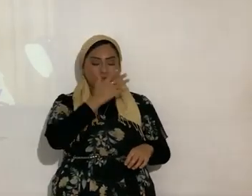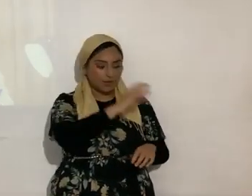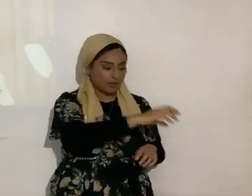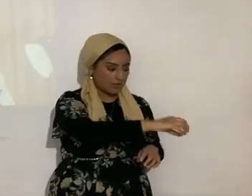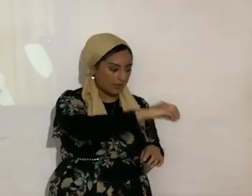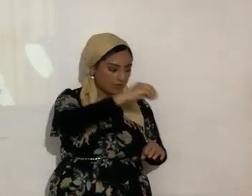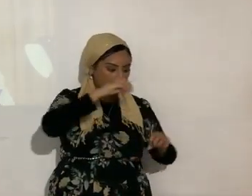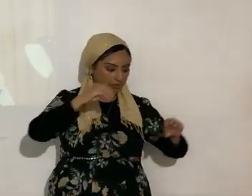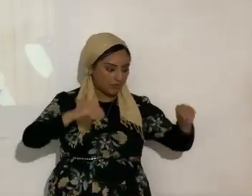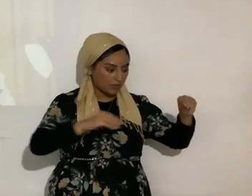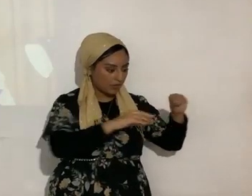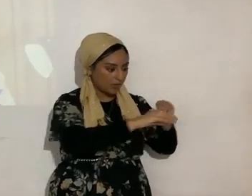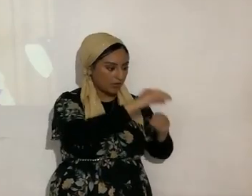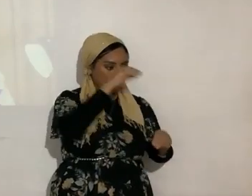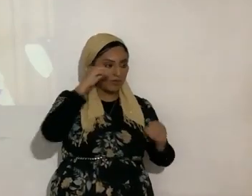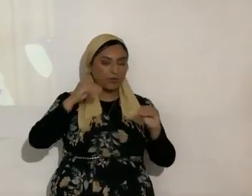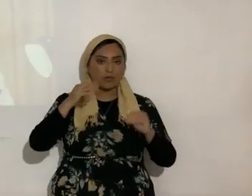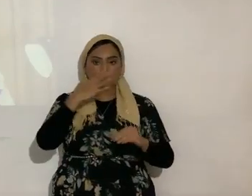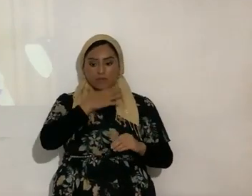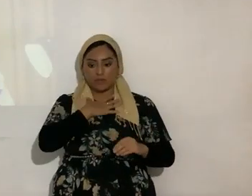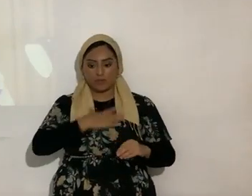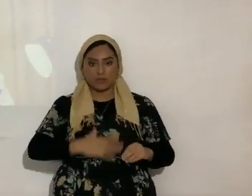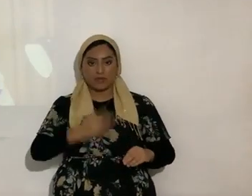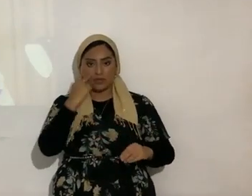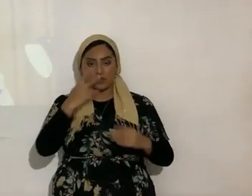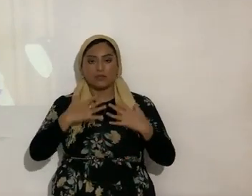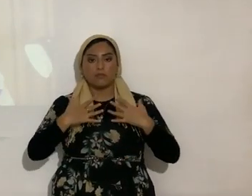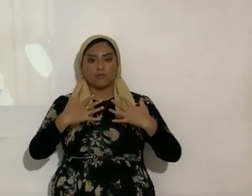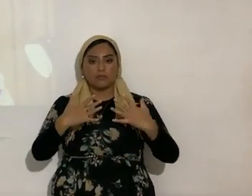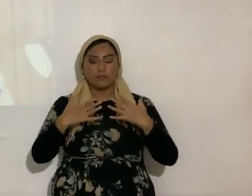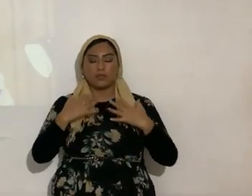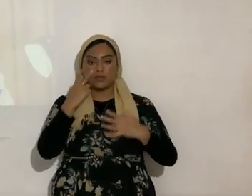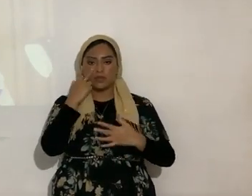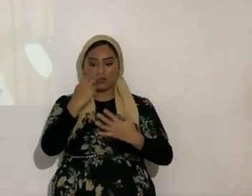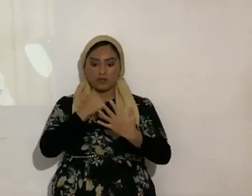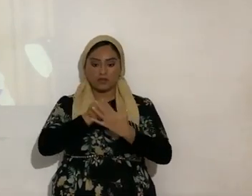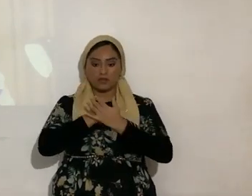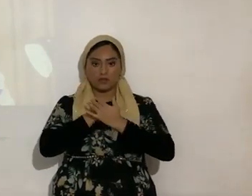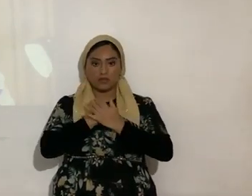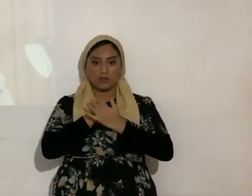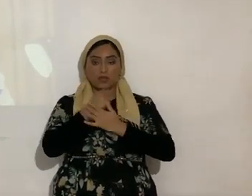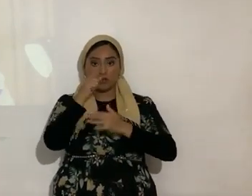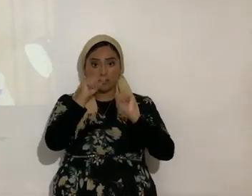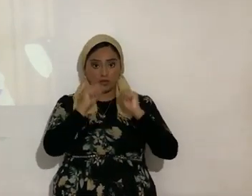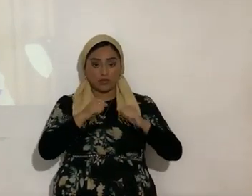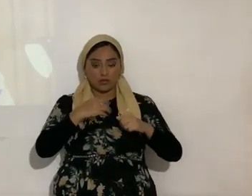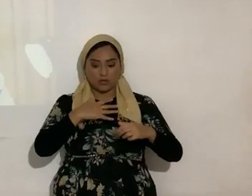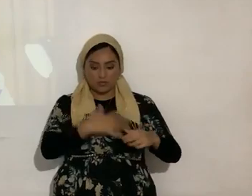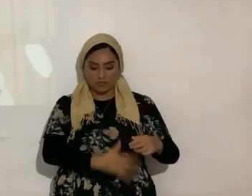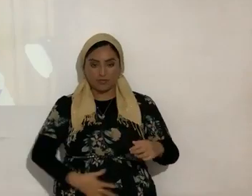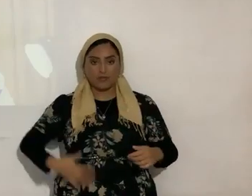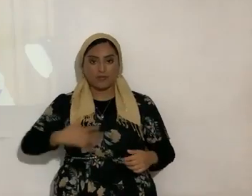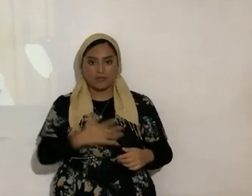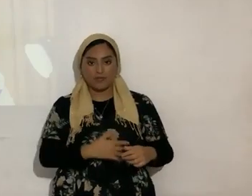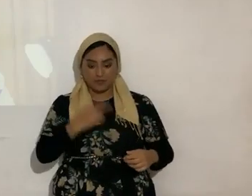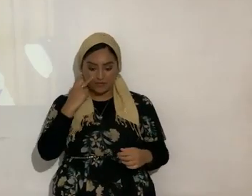el tórax para ver sus pulmones el corazón ustedes pueden diseccionar su vientre para ver los